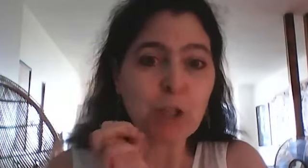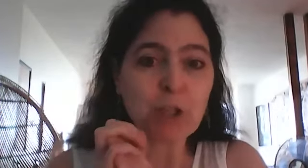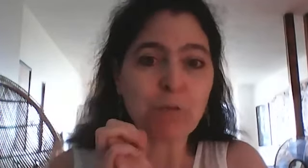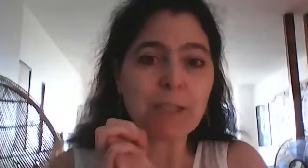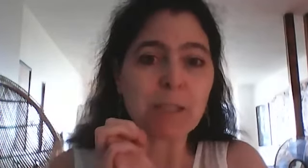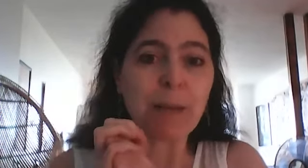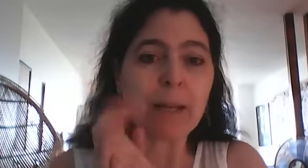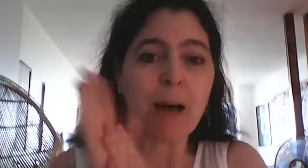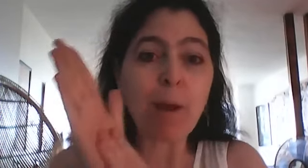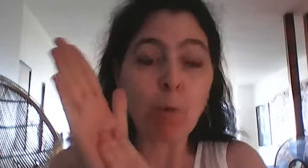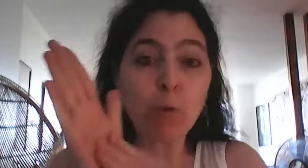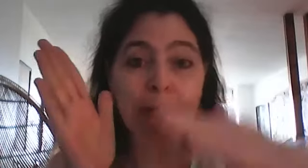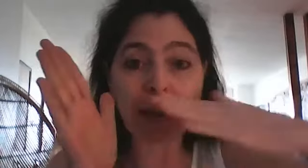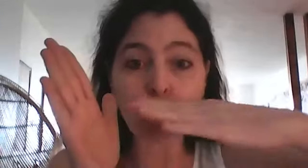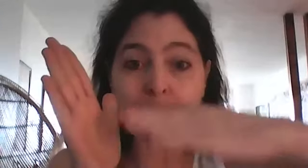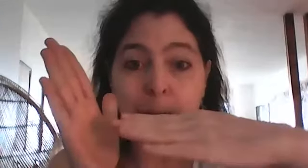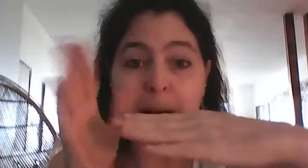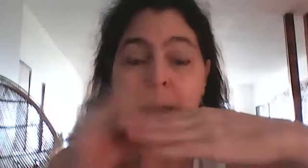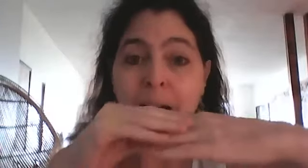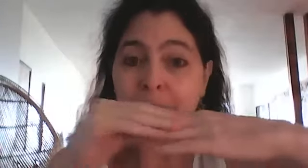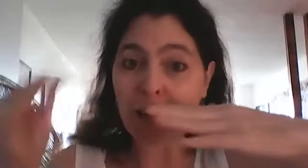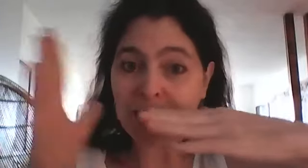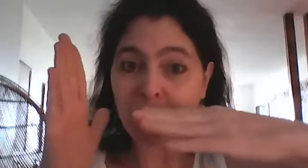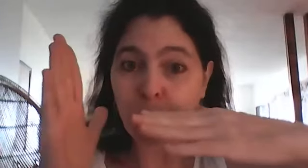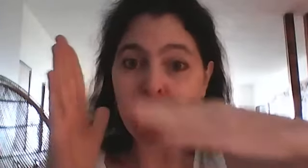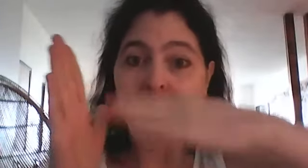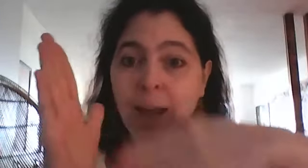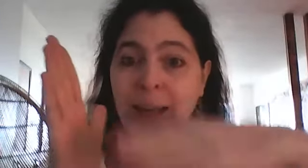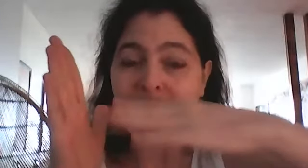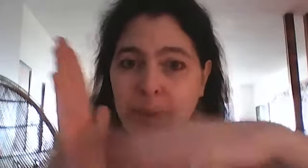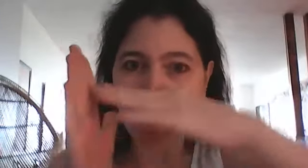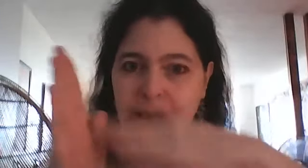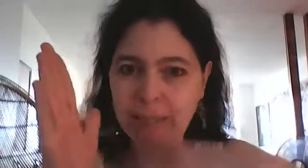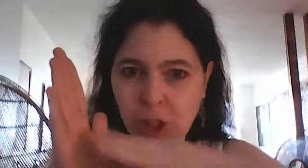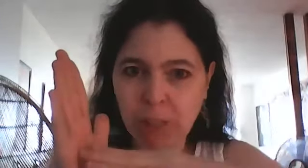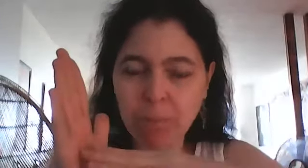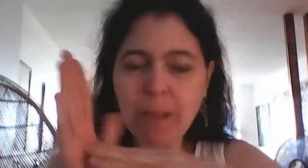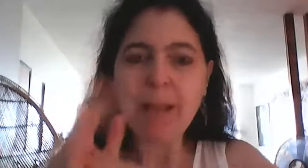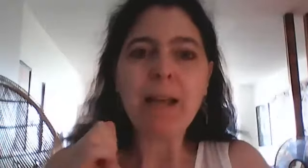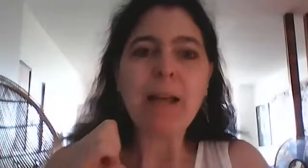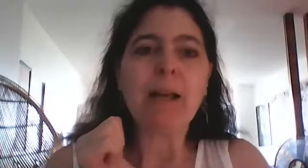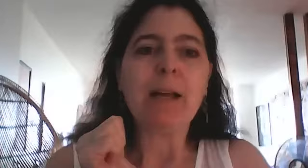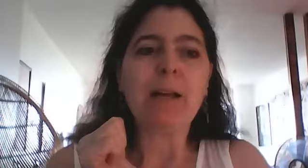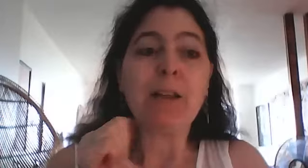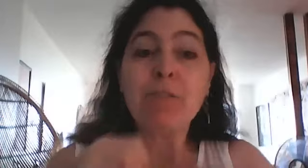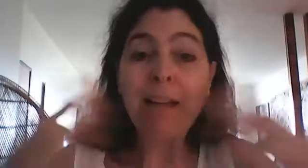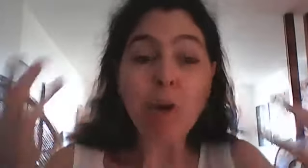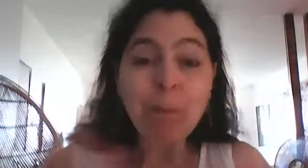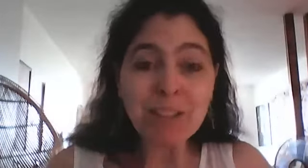ce que je vous explique là mais au plus simple uniquement avec le laser de lumière et la spirale d'énergie et vous allez avoir plein de